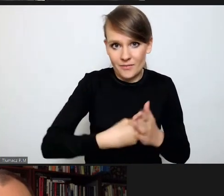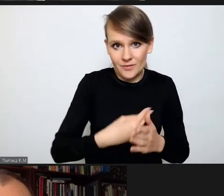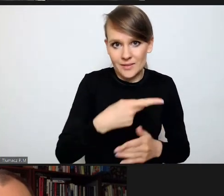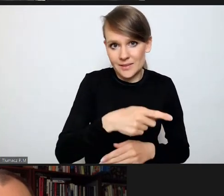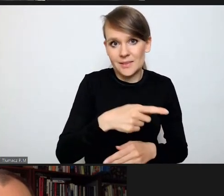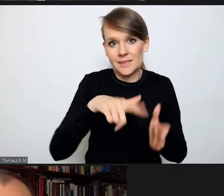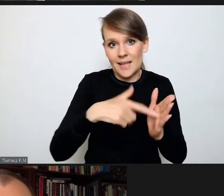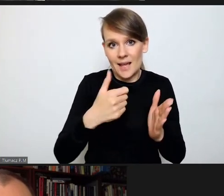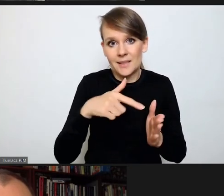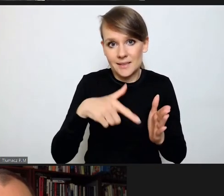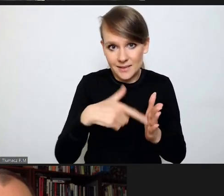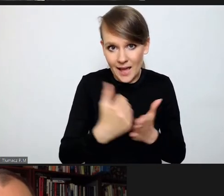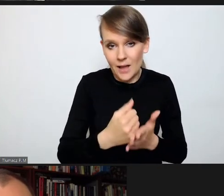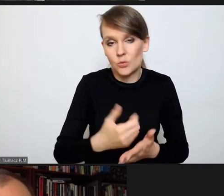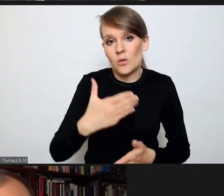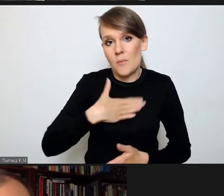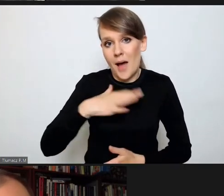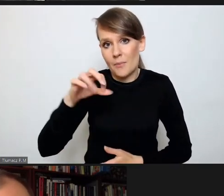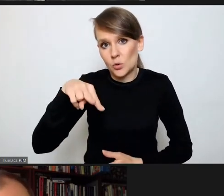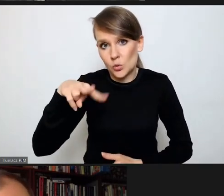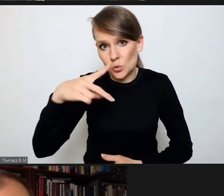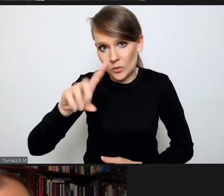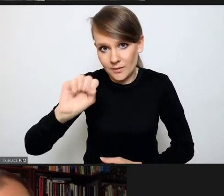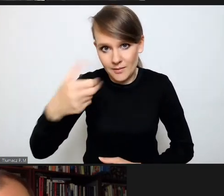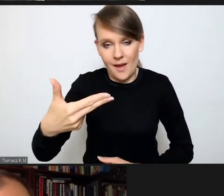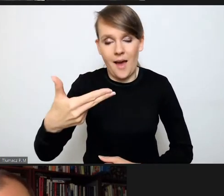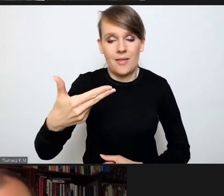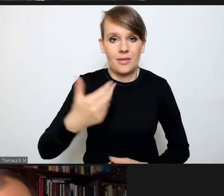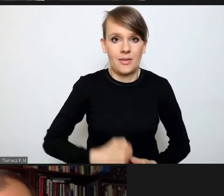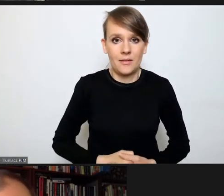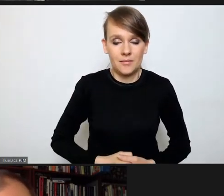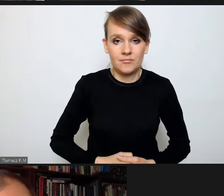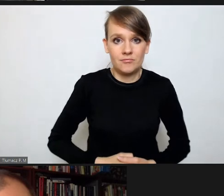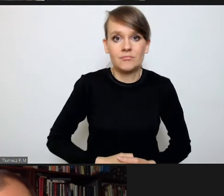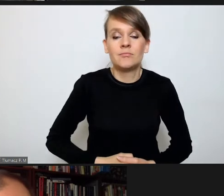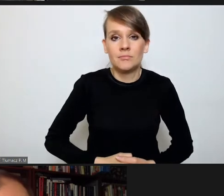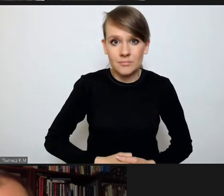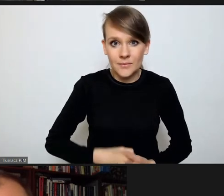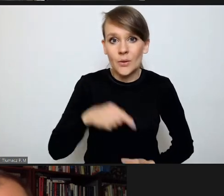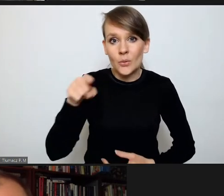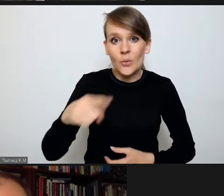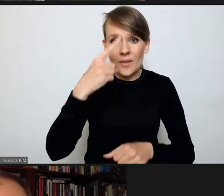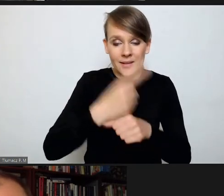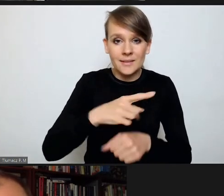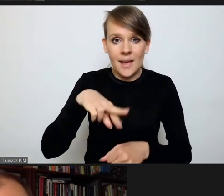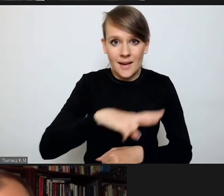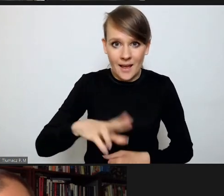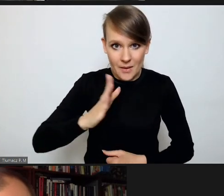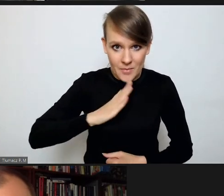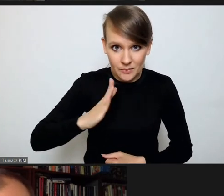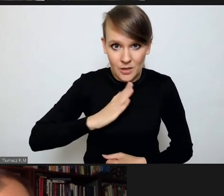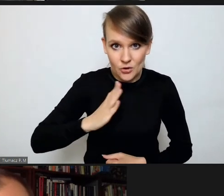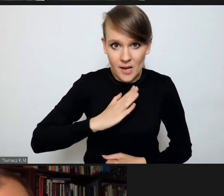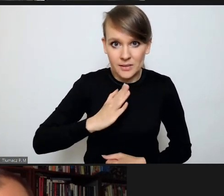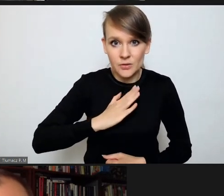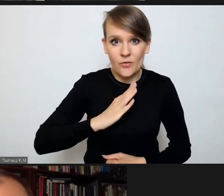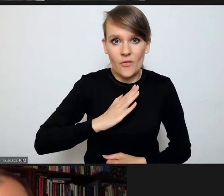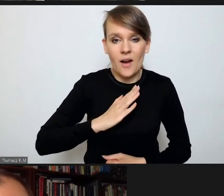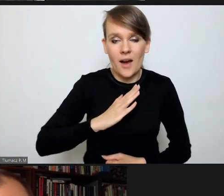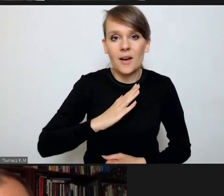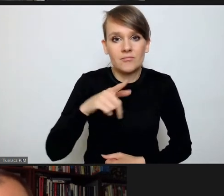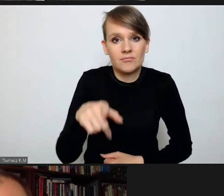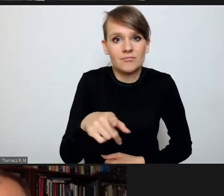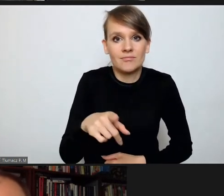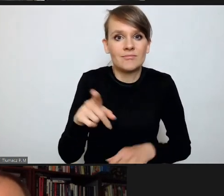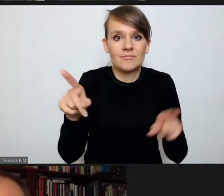i tutaj decyzja bezpieczeństwa ma ten